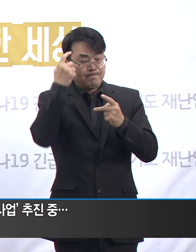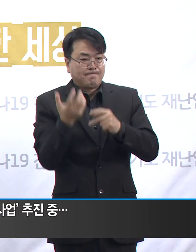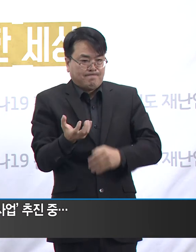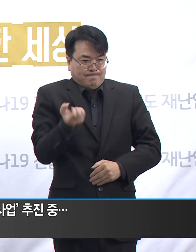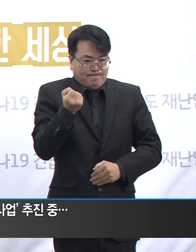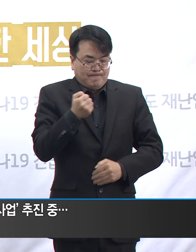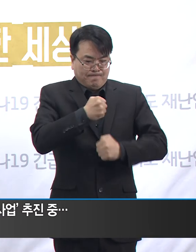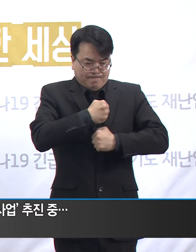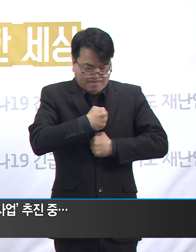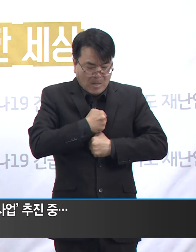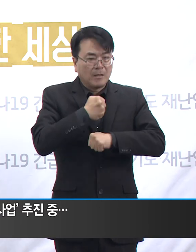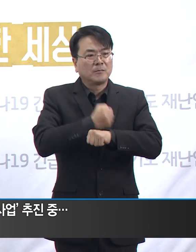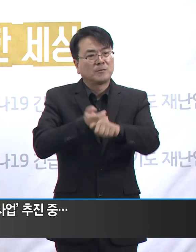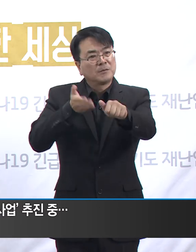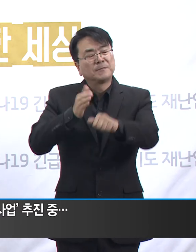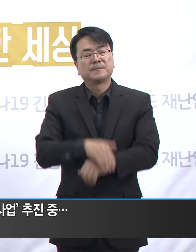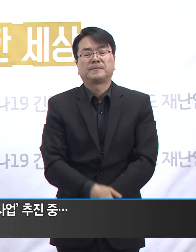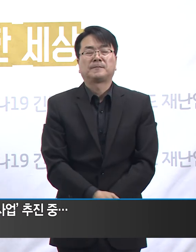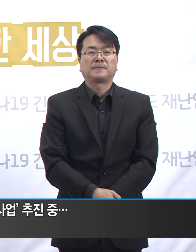바랍니다.